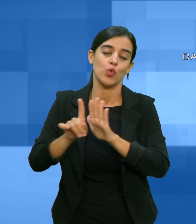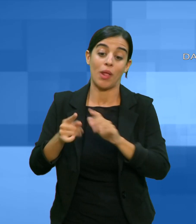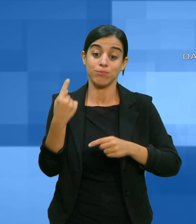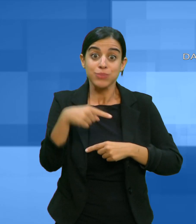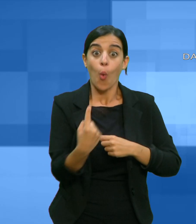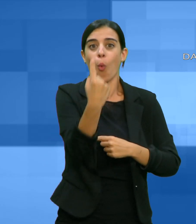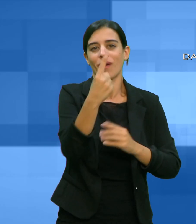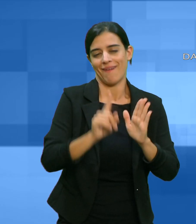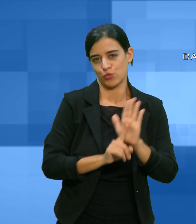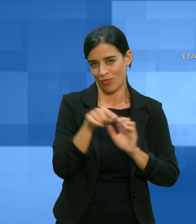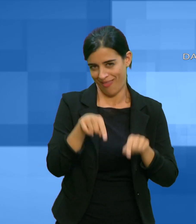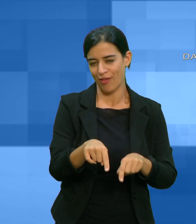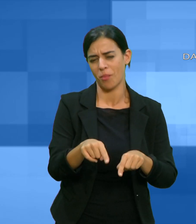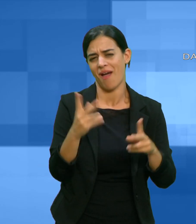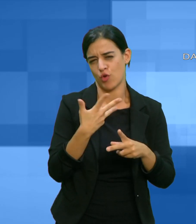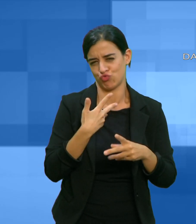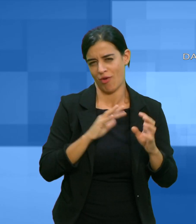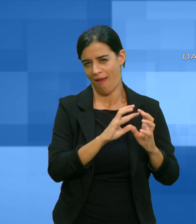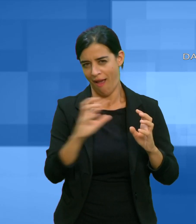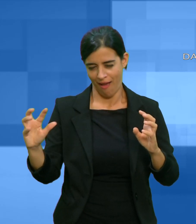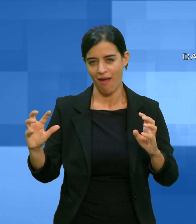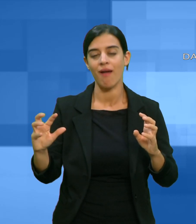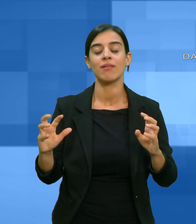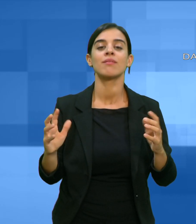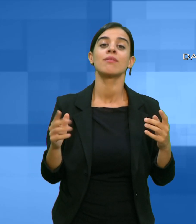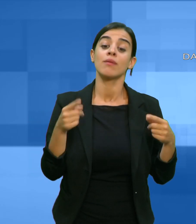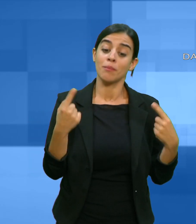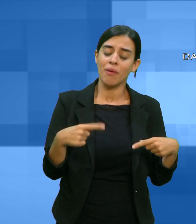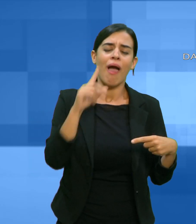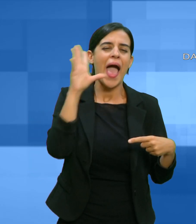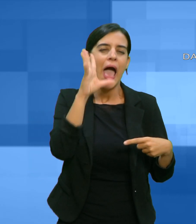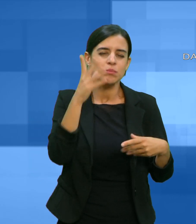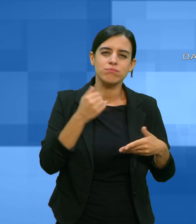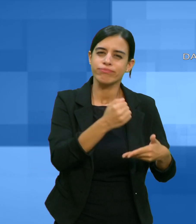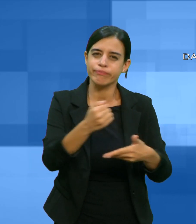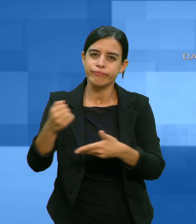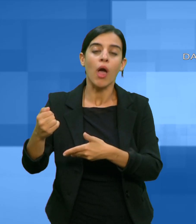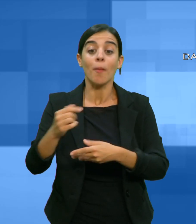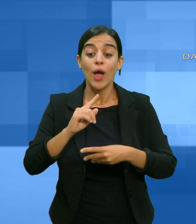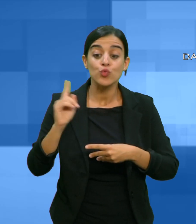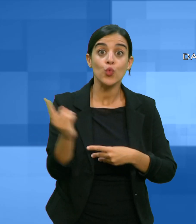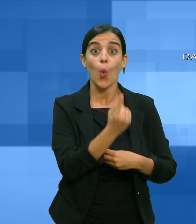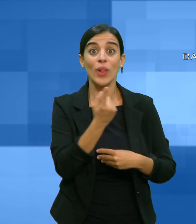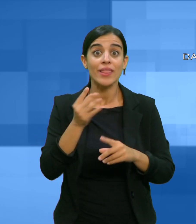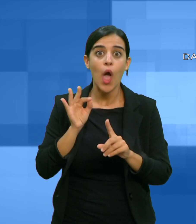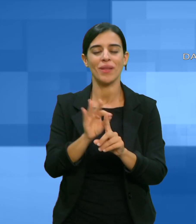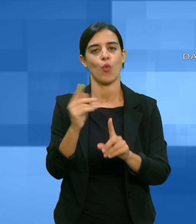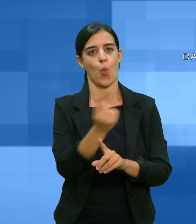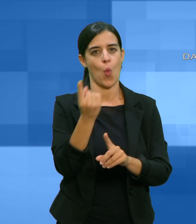volte a migliorare i livelli occupazionali e la qualità di vita dei sardi ha